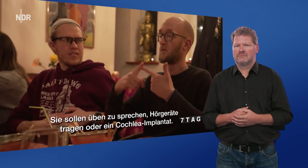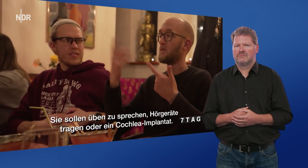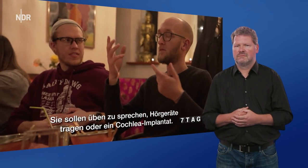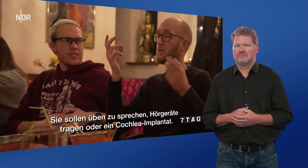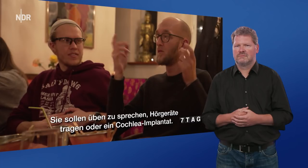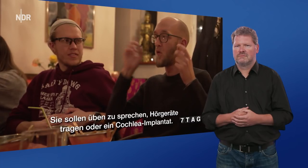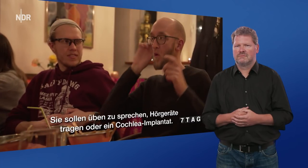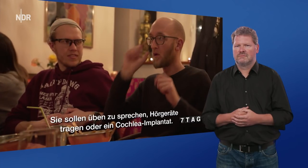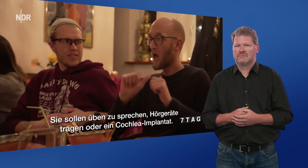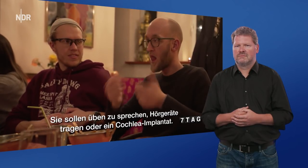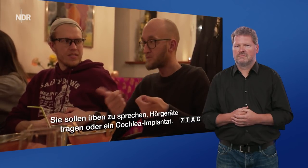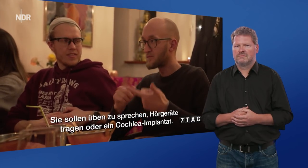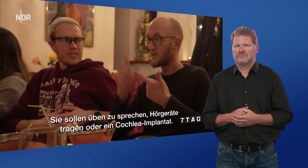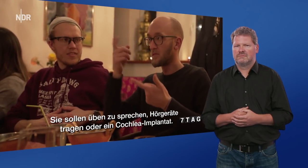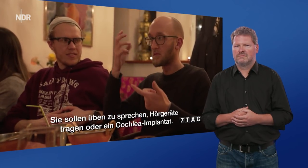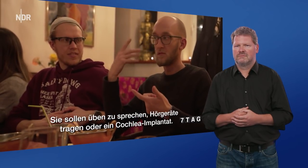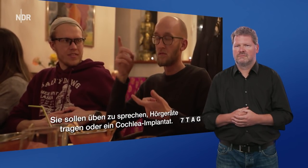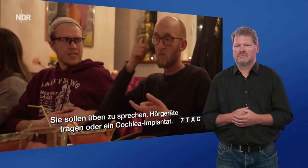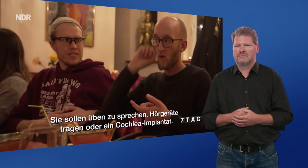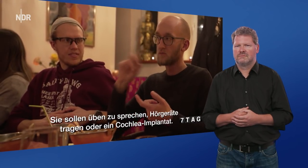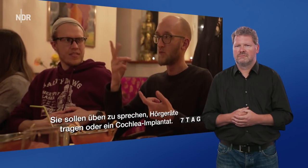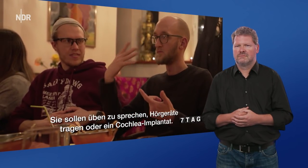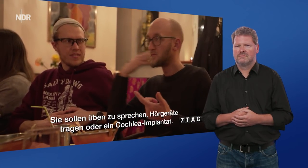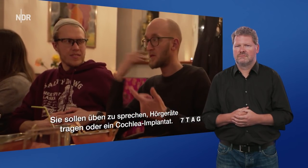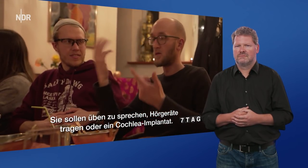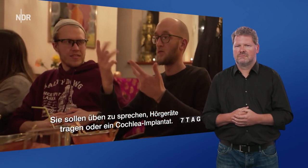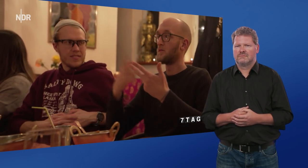Ich kann das mehr machen. Ich kann das aus.